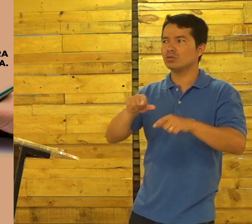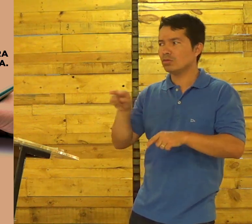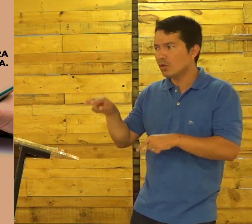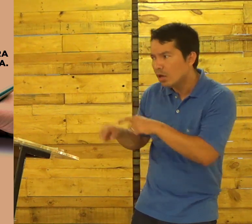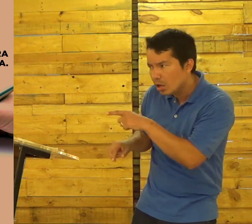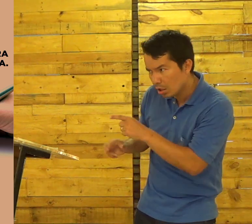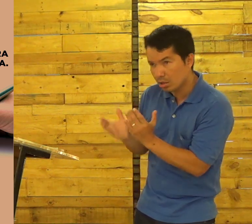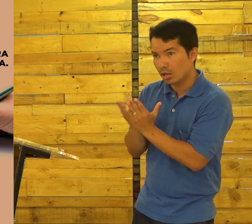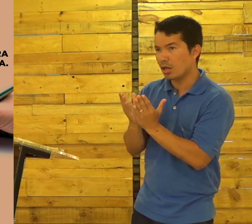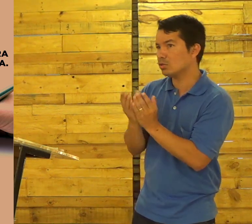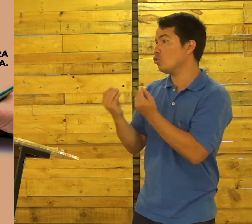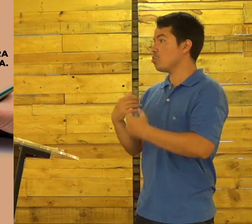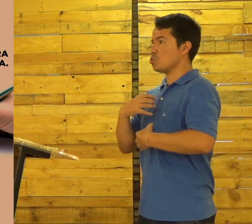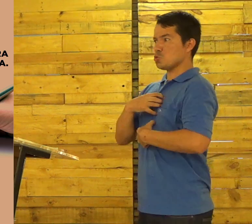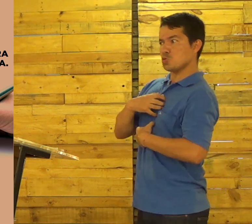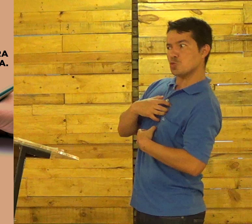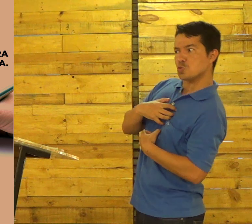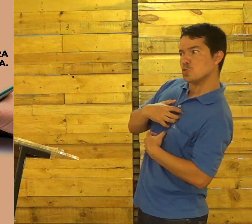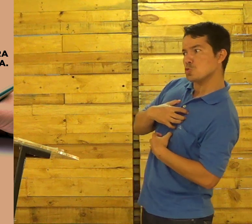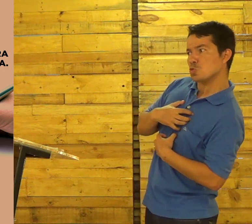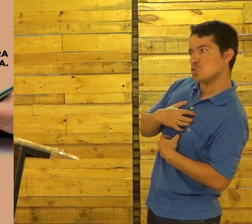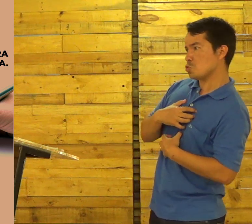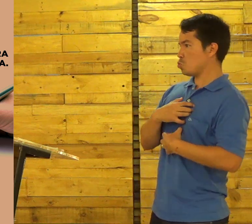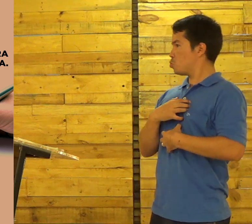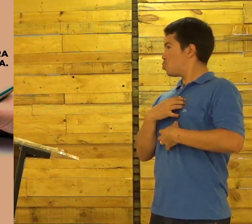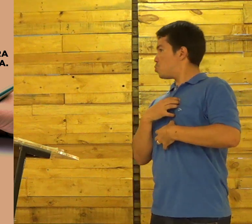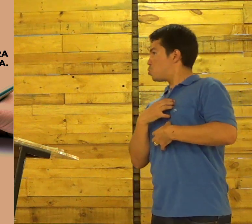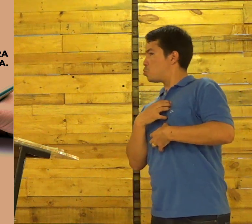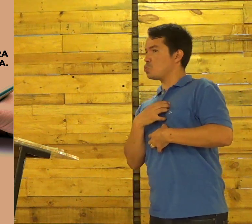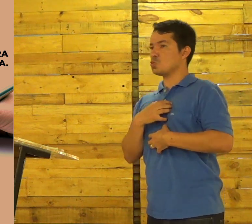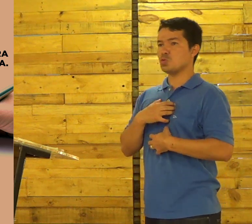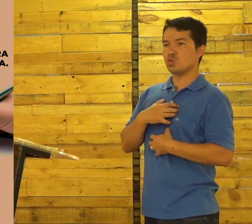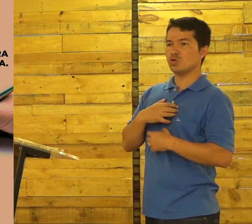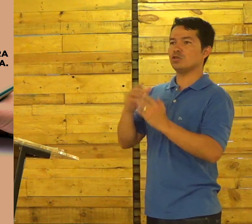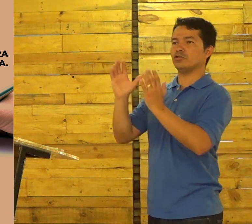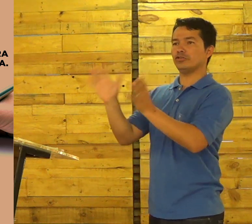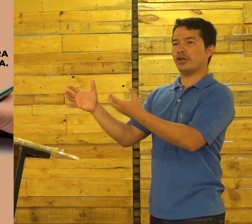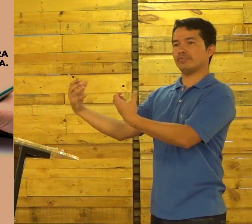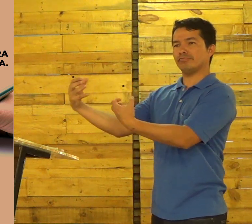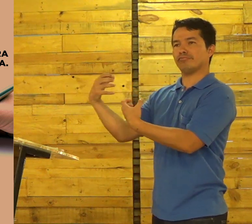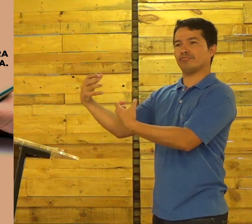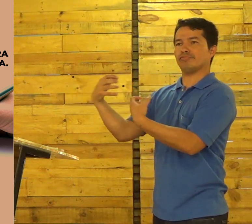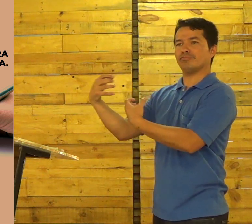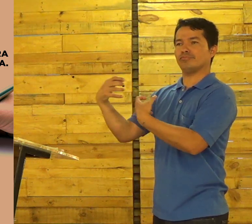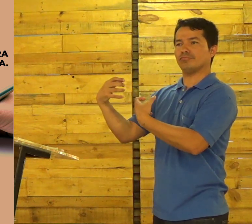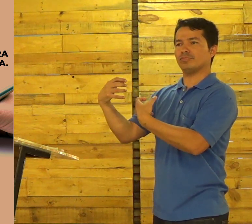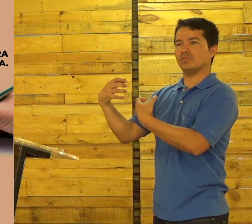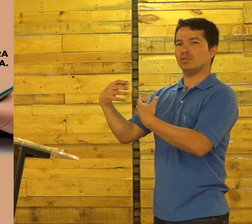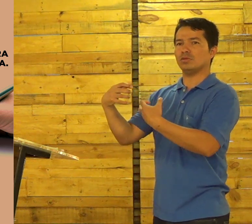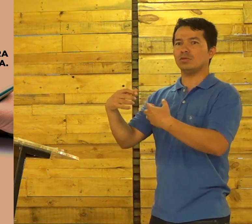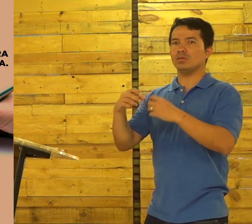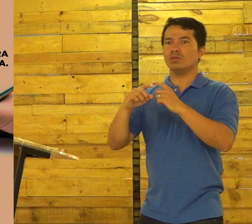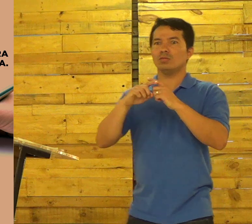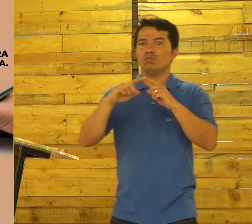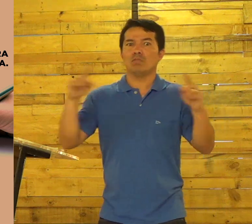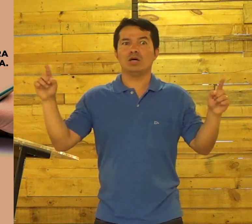pessoa do seu trabalho Seus colegas de trabalho Ficam atentos ao seu jeito E você Os